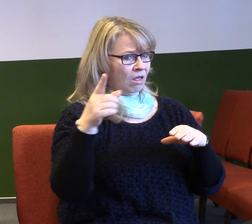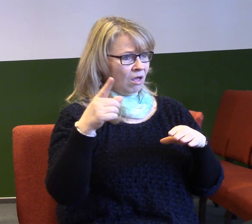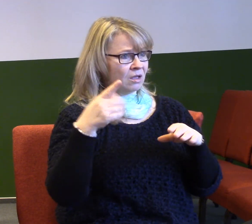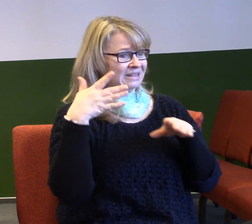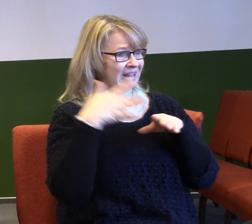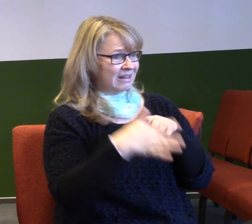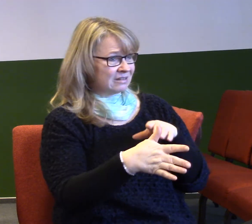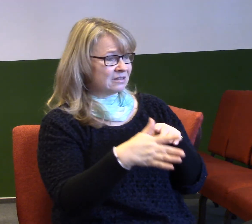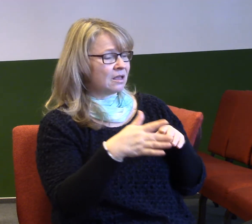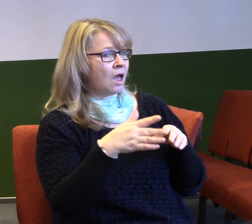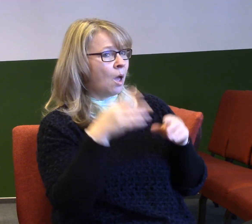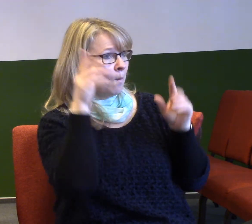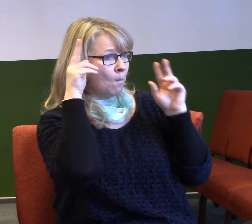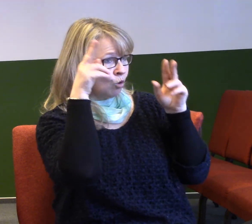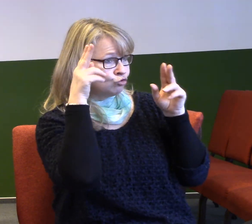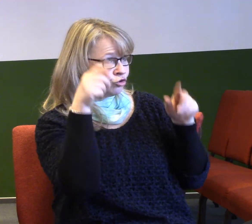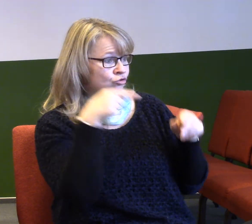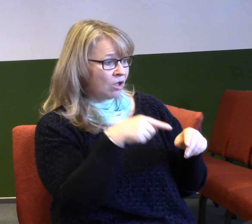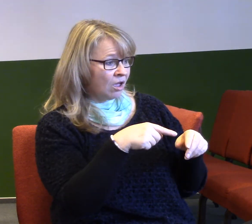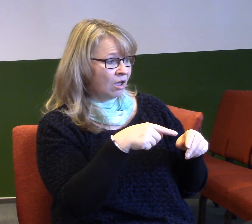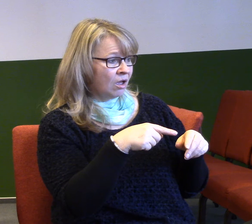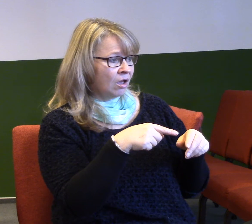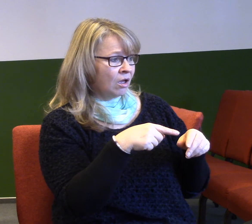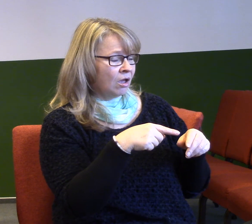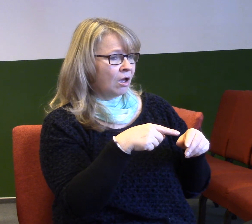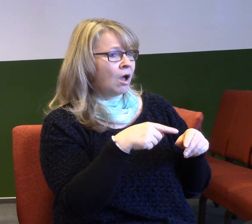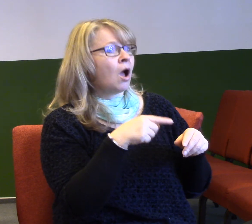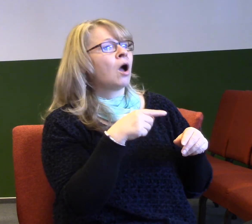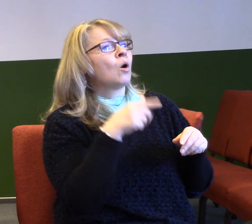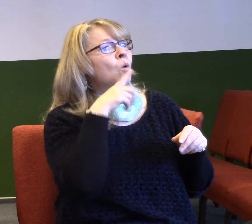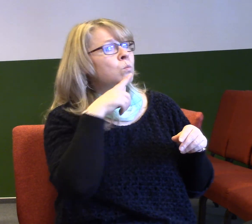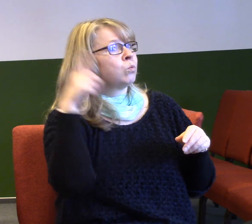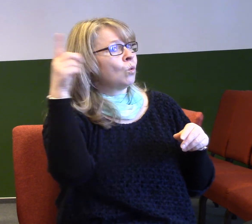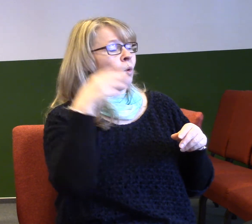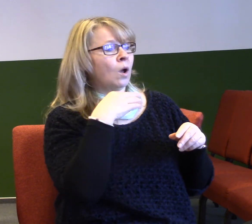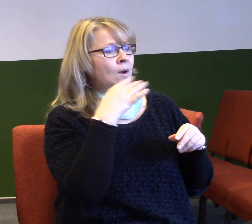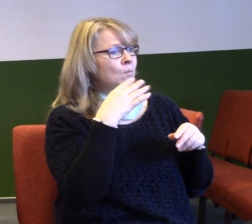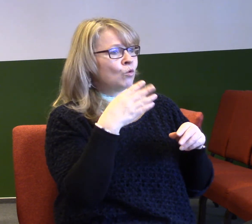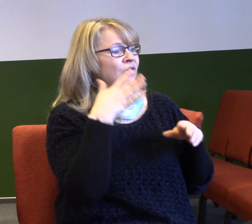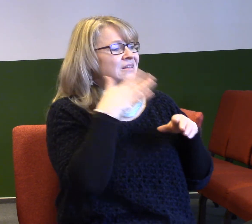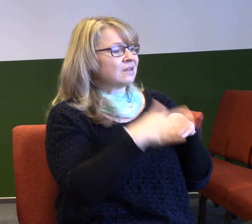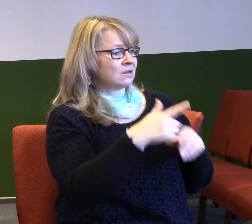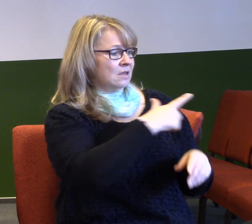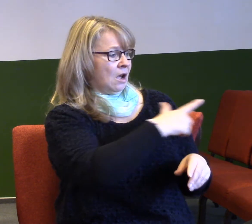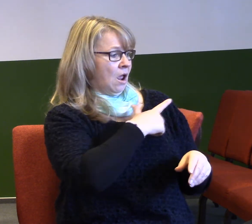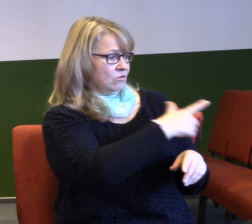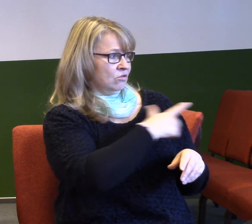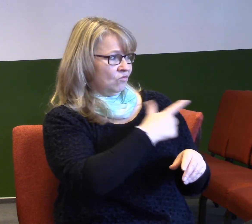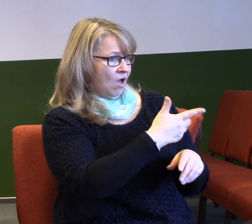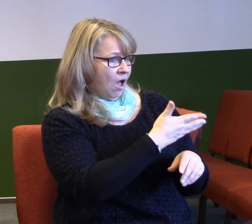Mojžíše, což nemluvil také skrze nás. No a hospodin to slyšel, co říkají. Mojžíš